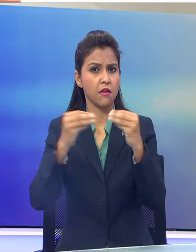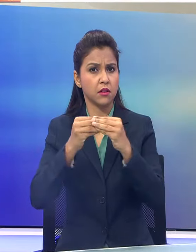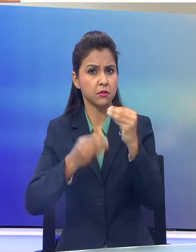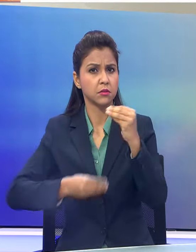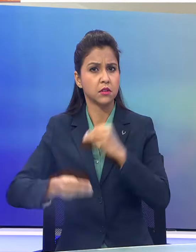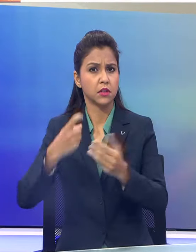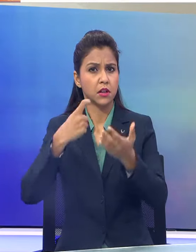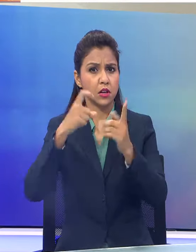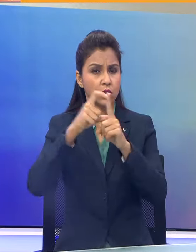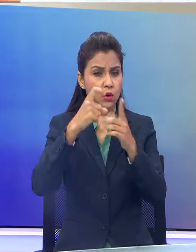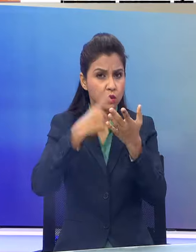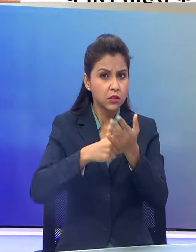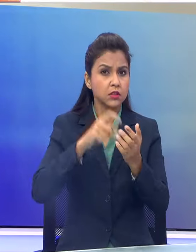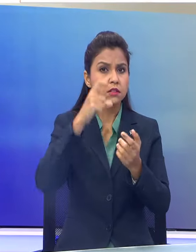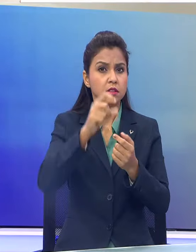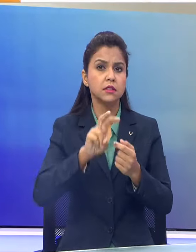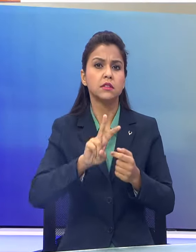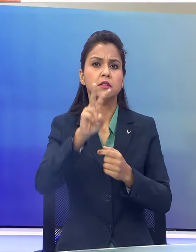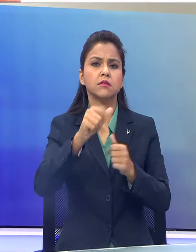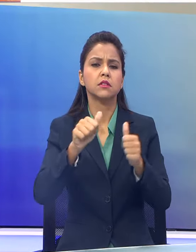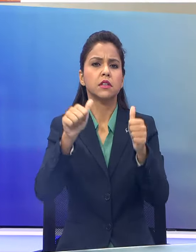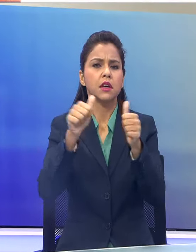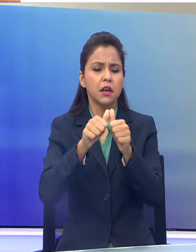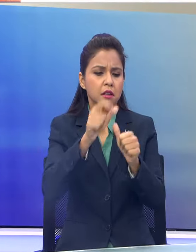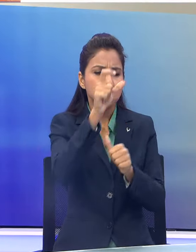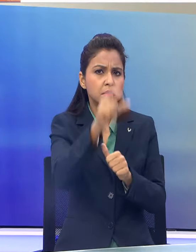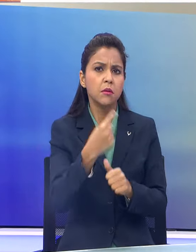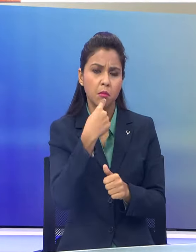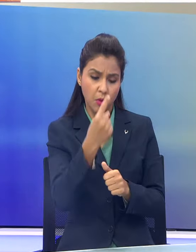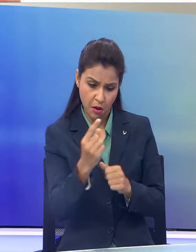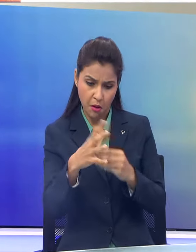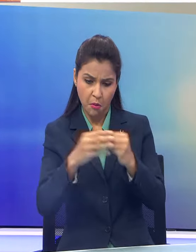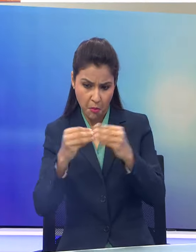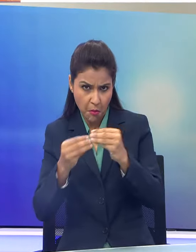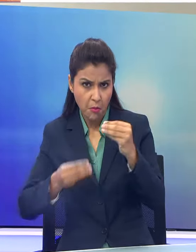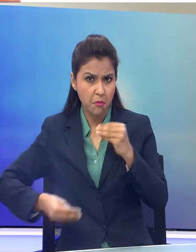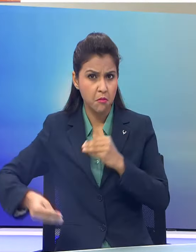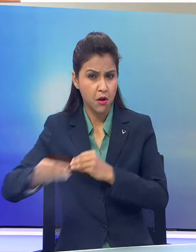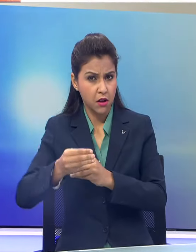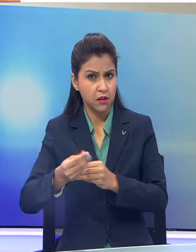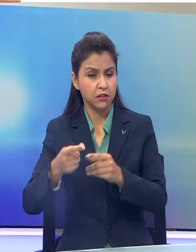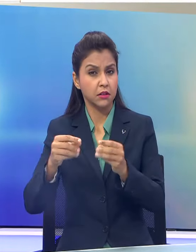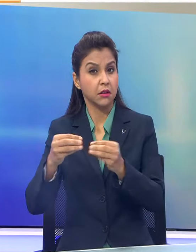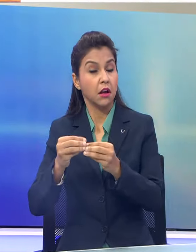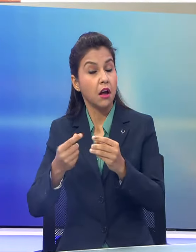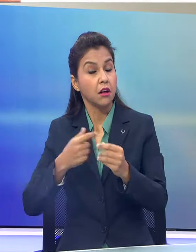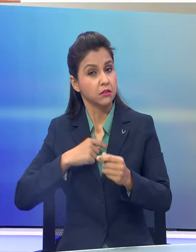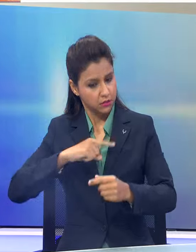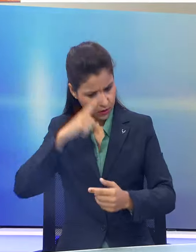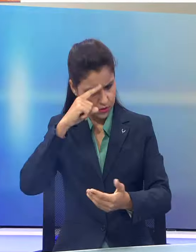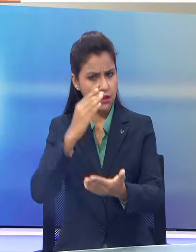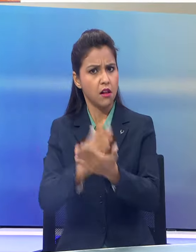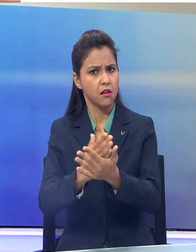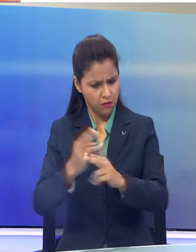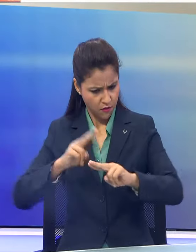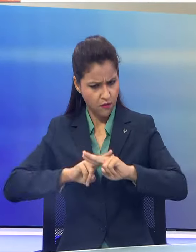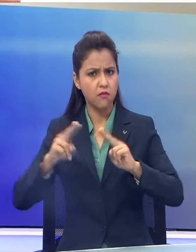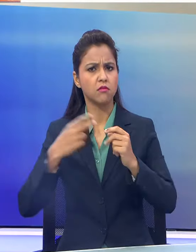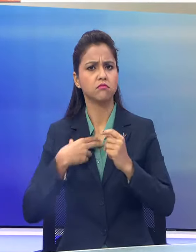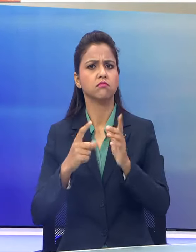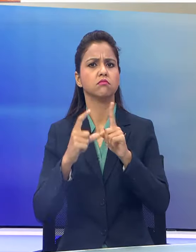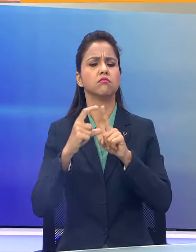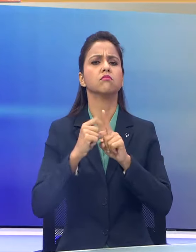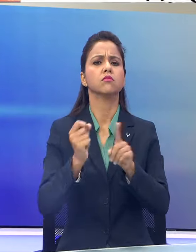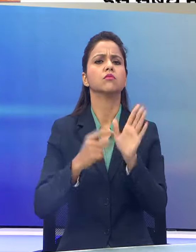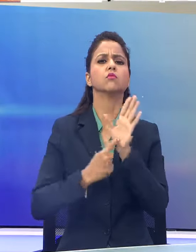राजपाल डॉक्टर सीवी आनन्द बोस ने कहा कि बंगाल आतन विश्वास और साहस के साथ इस संकट का सामना करने के लिए तयार